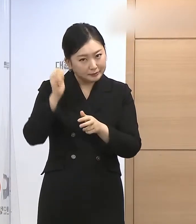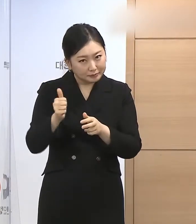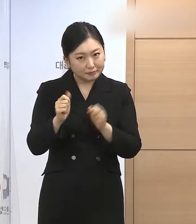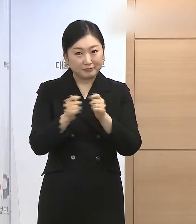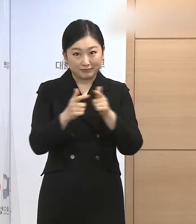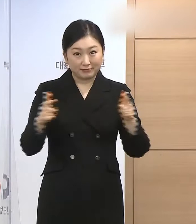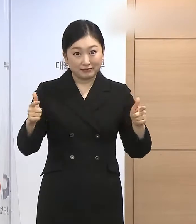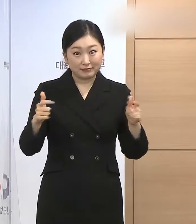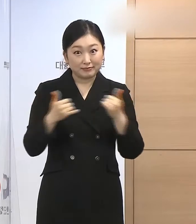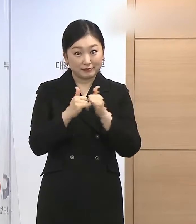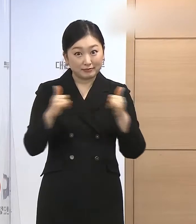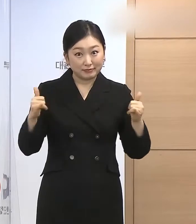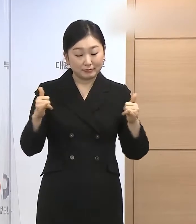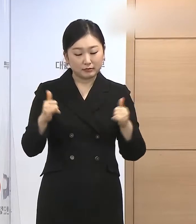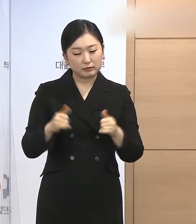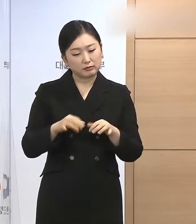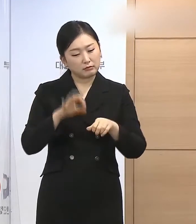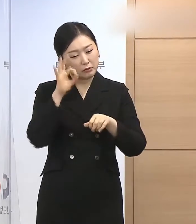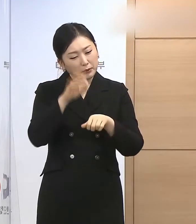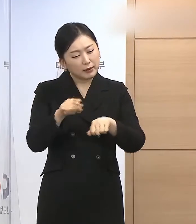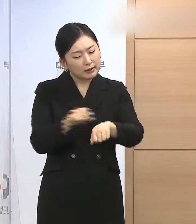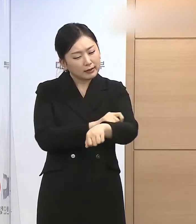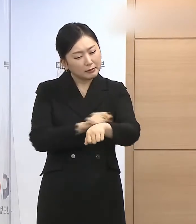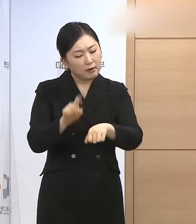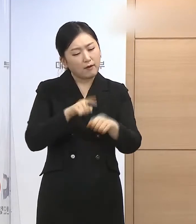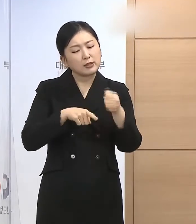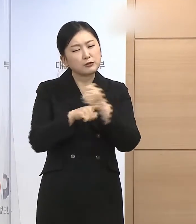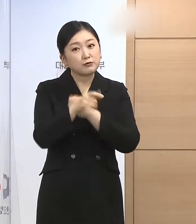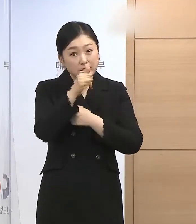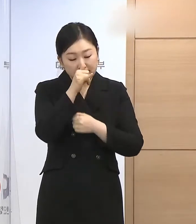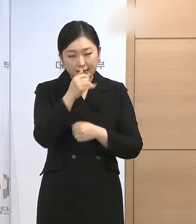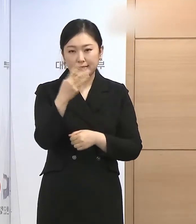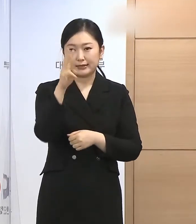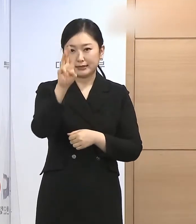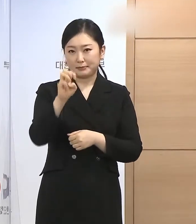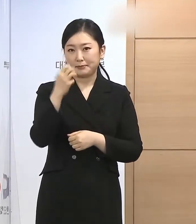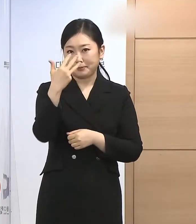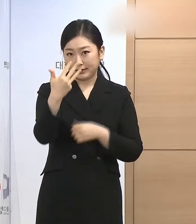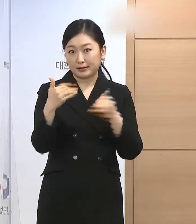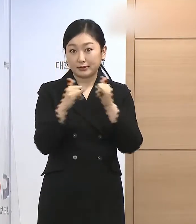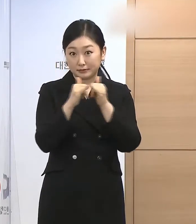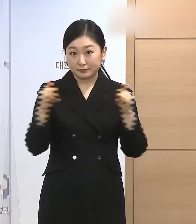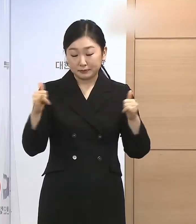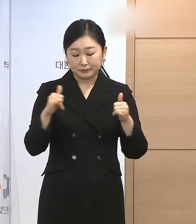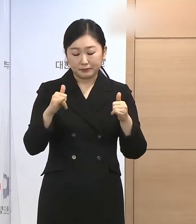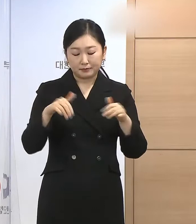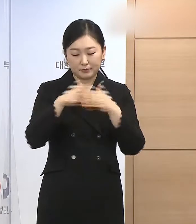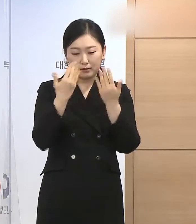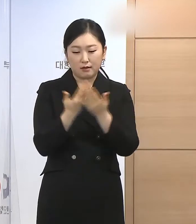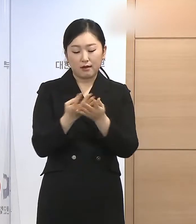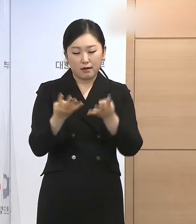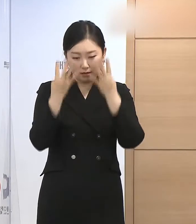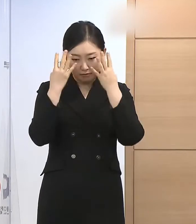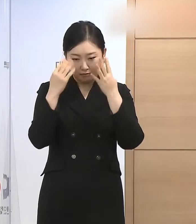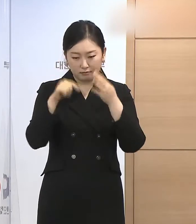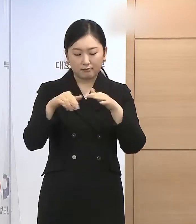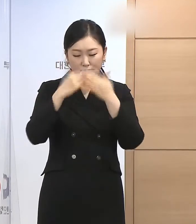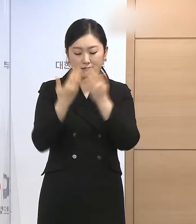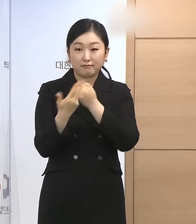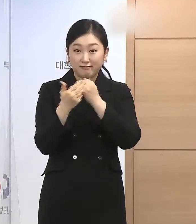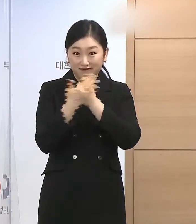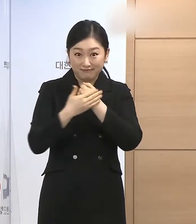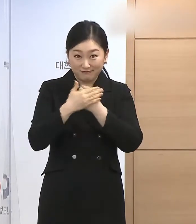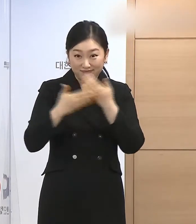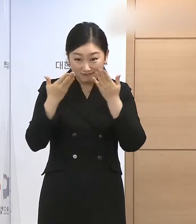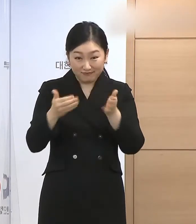특별히 참작할 만한 사정이 있는 38명에 대하여는 형 집행률 정도에 따라 남은 형의 집행을